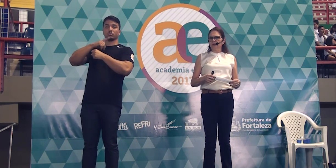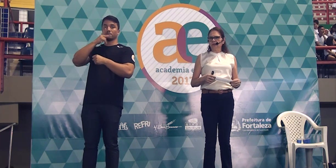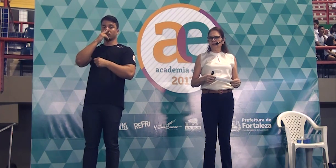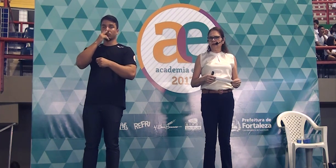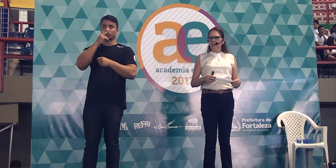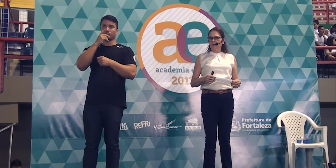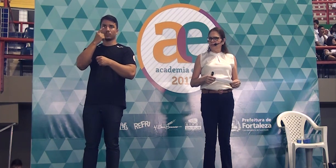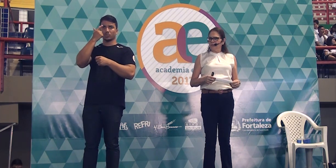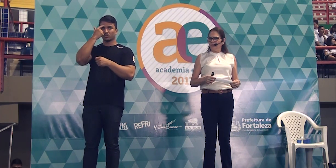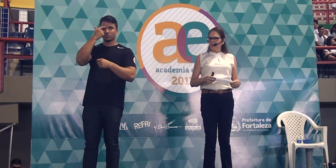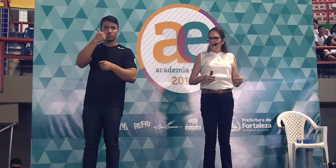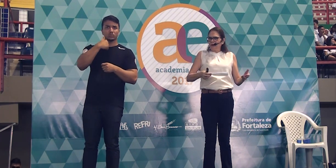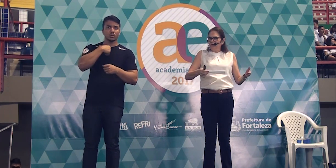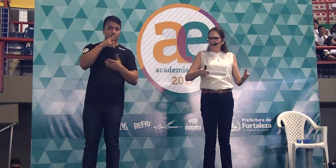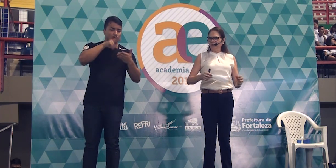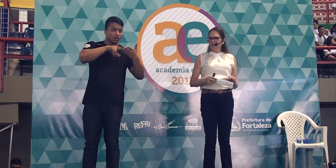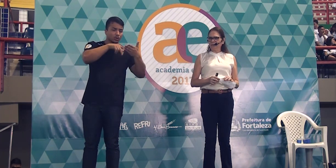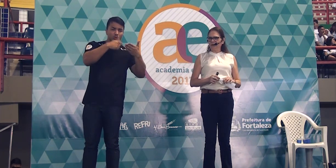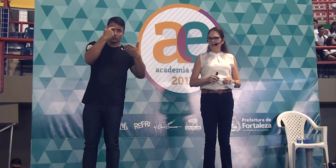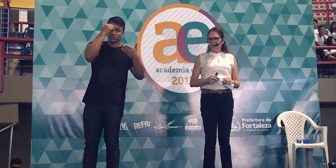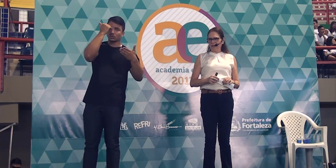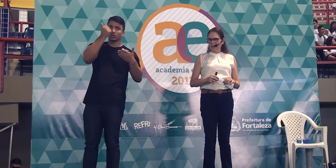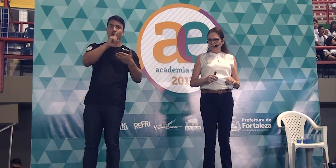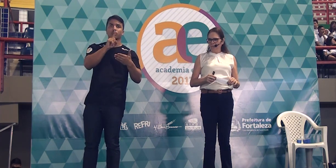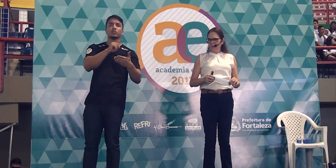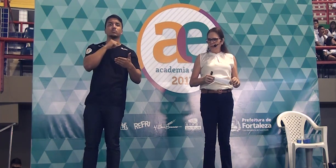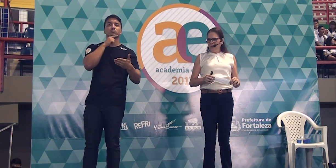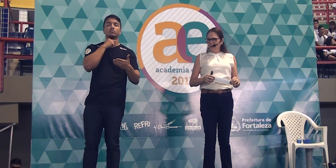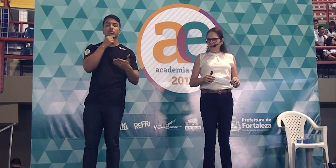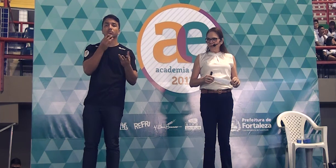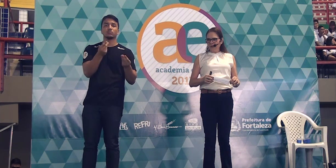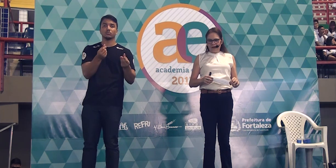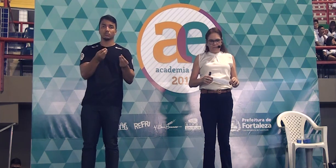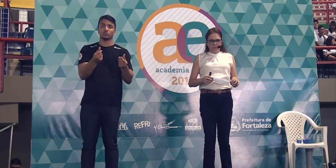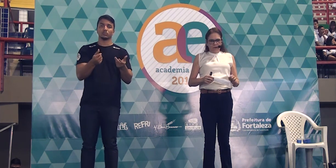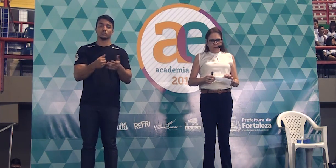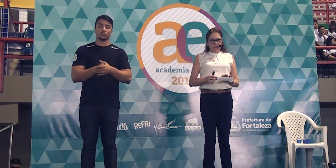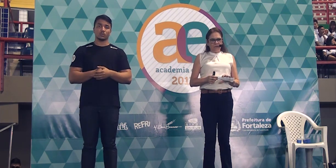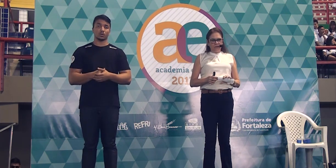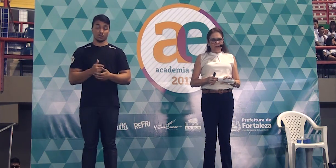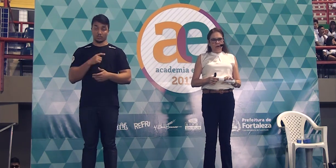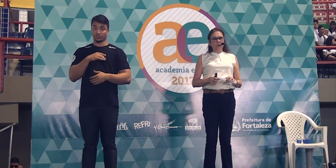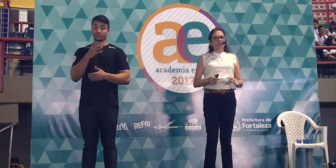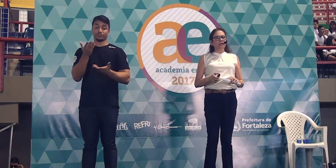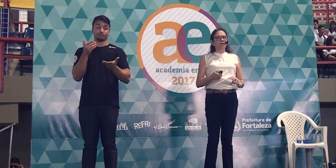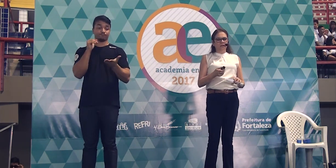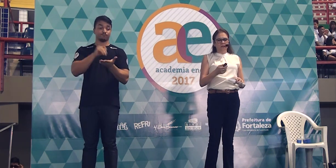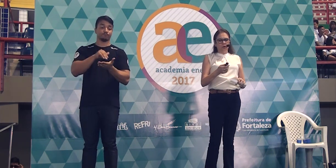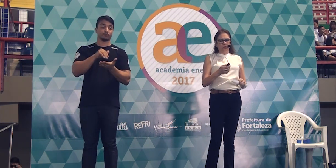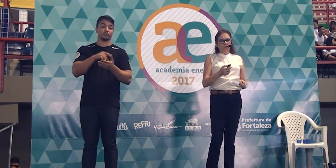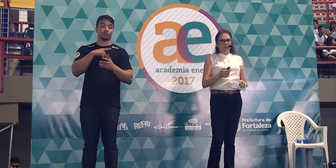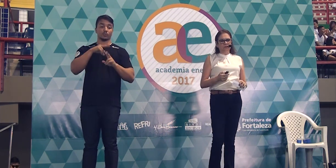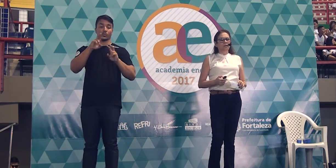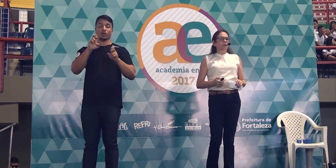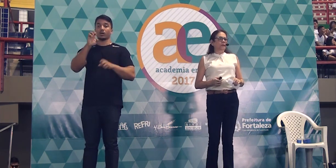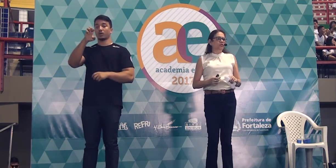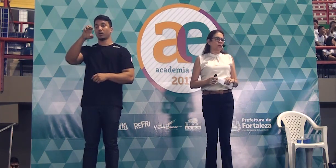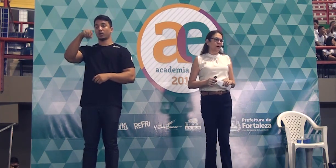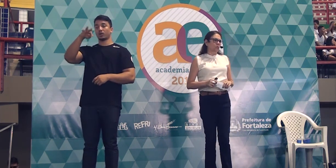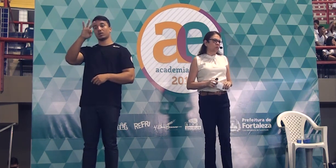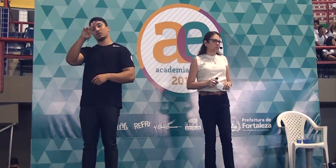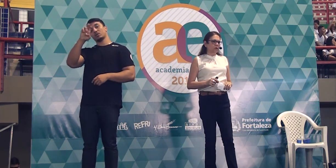lá se o leitor sabe. Como é que eu vou fazer esse tipo de afirmação? Não dá. Por fim, eu botei entre outros.